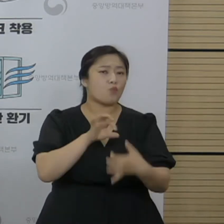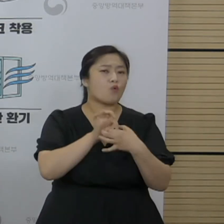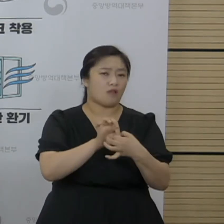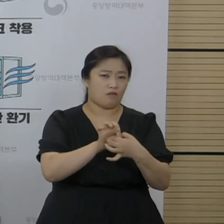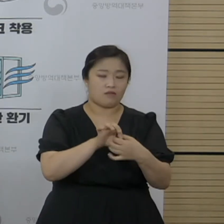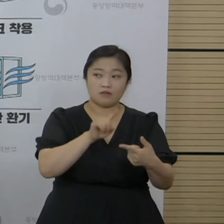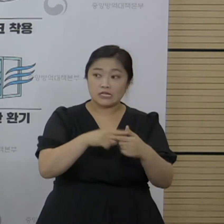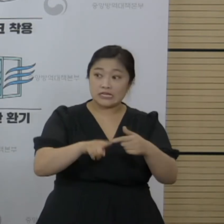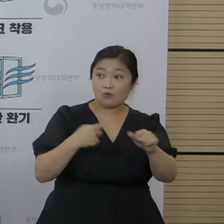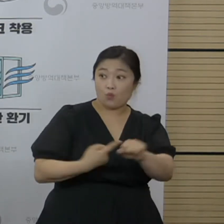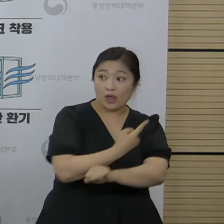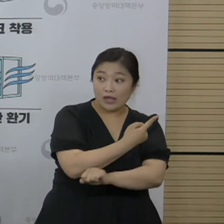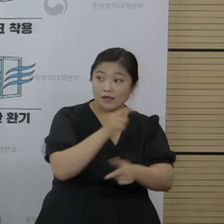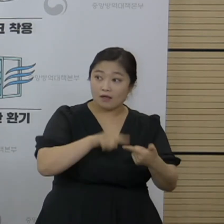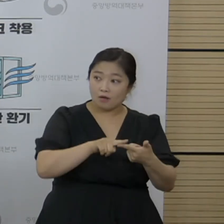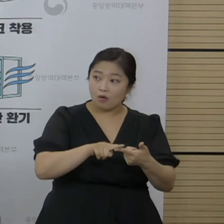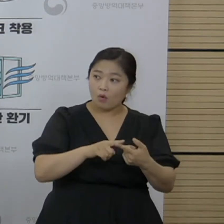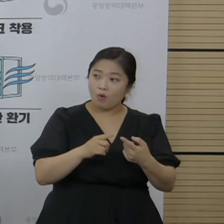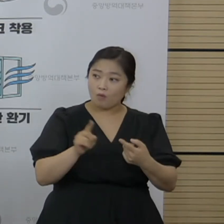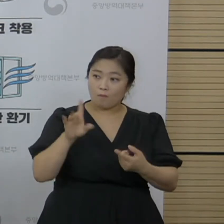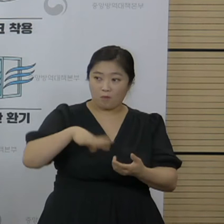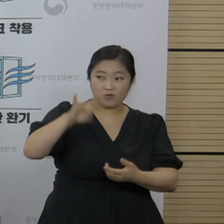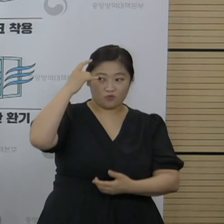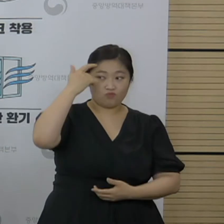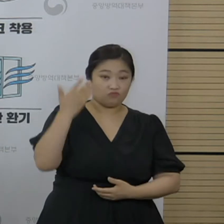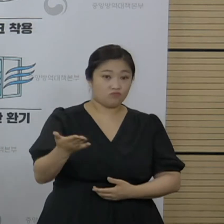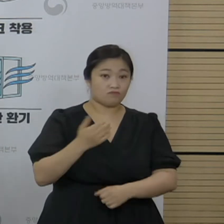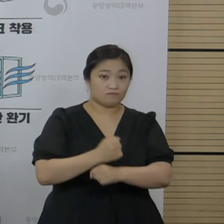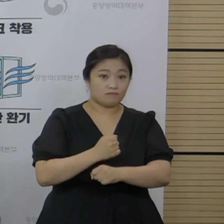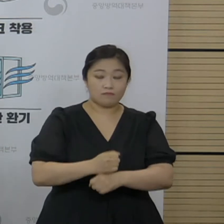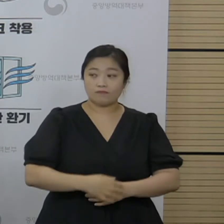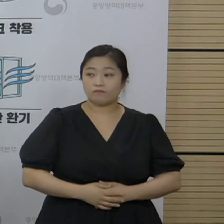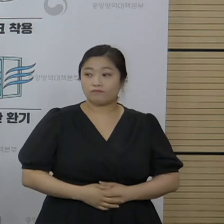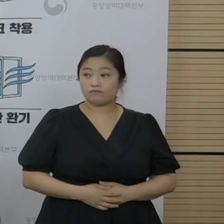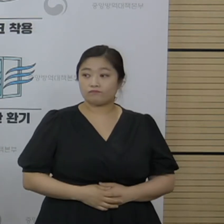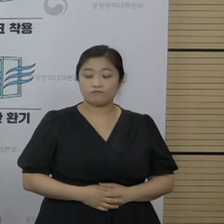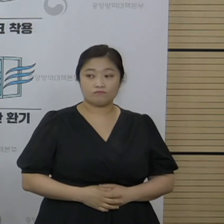이외의 방역 부분을 먼저 질문 드리겠습니다. 네,